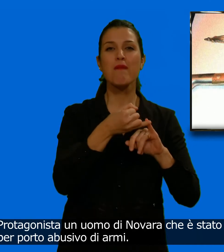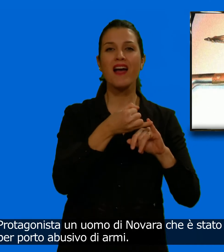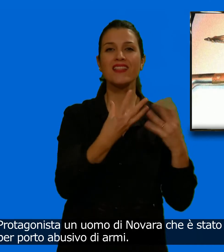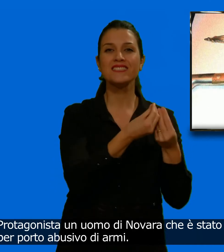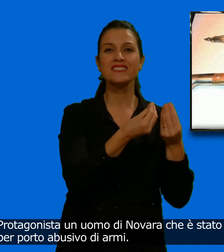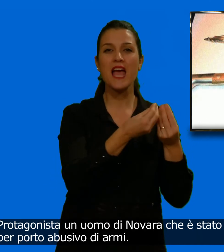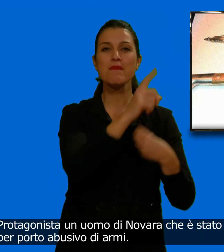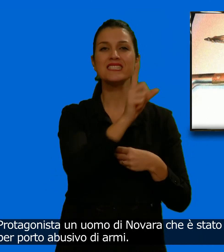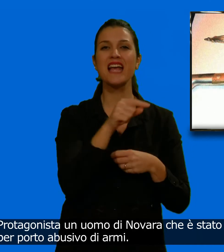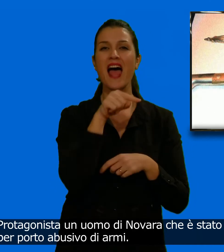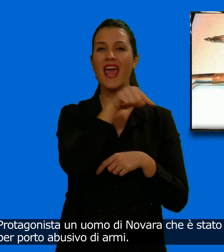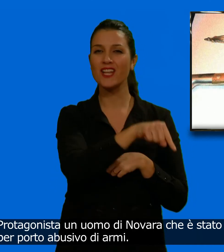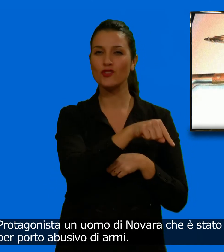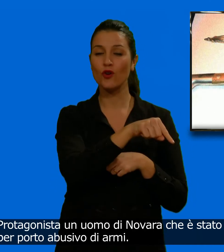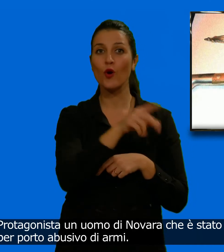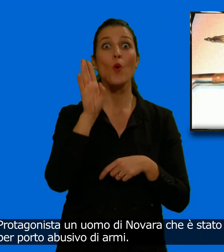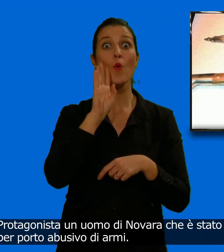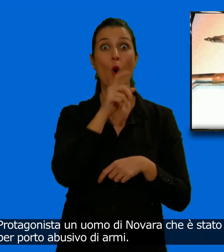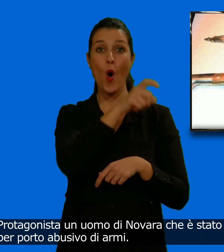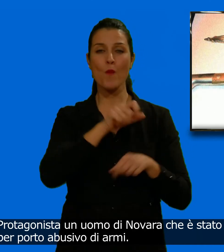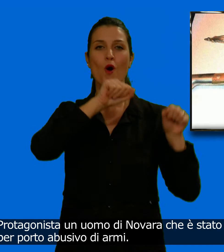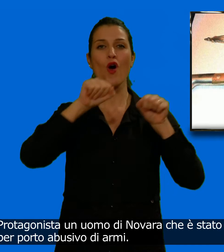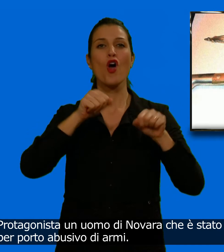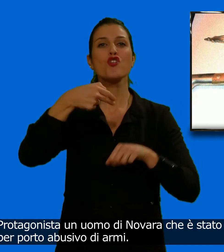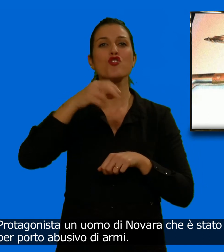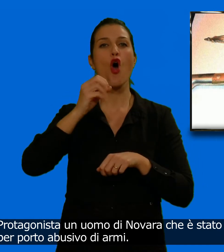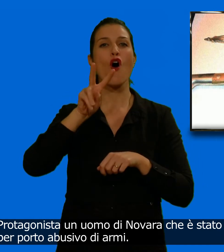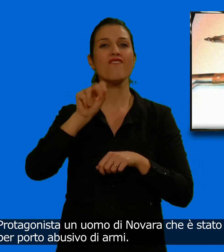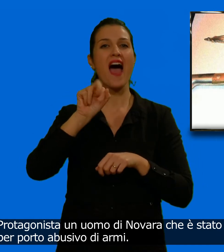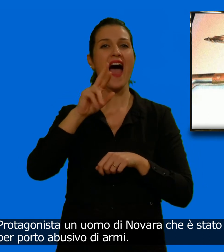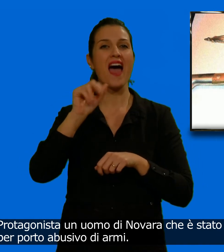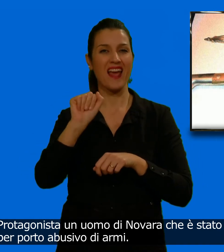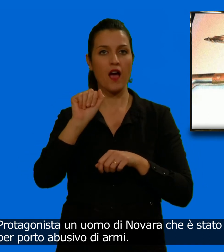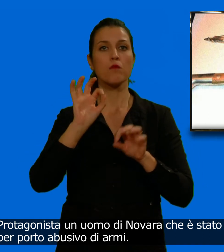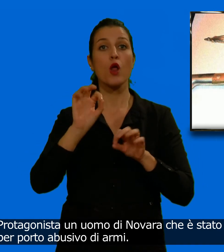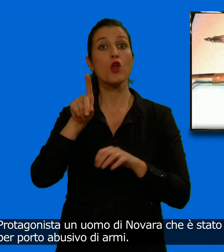Protagonista è un uomo di Novara che è stato denunciato dalla Digos per porto abusivo di armi.